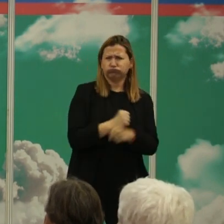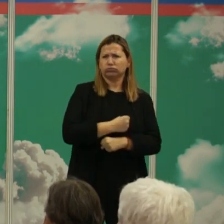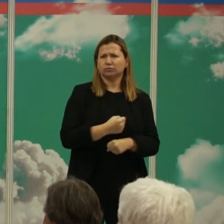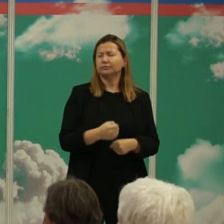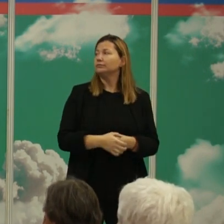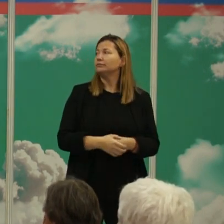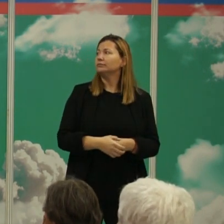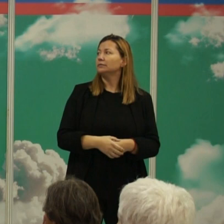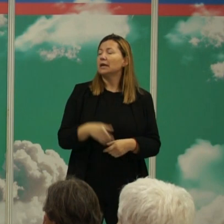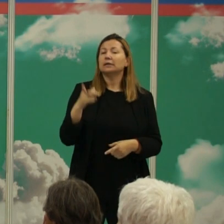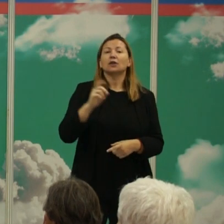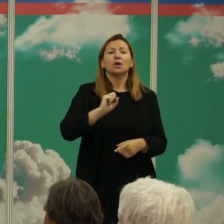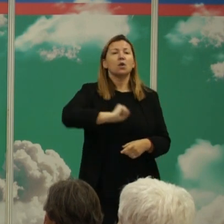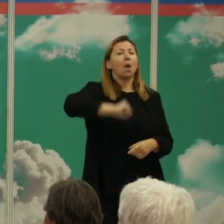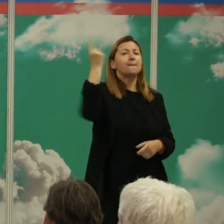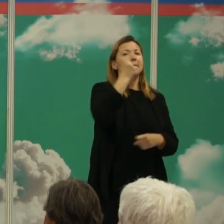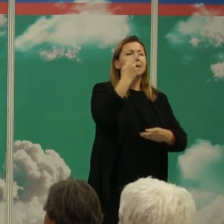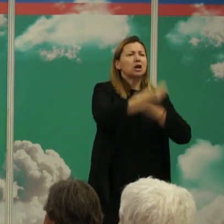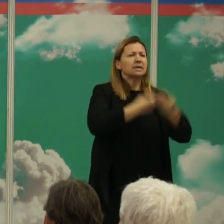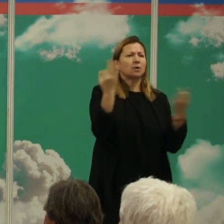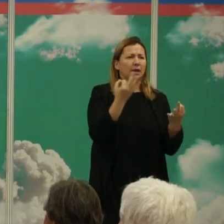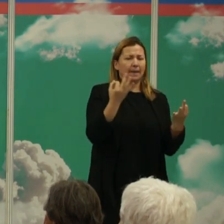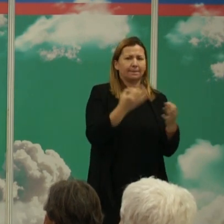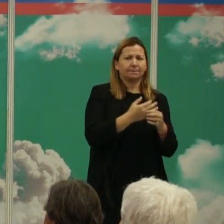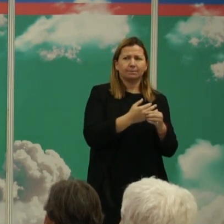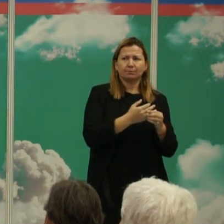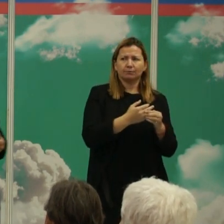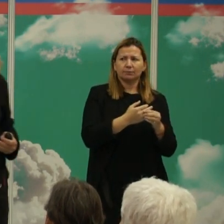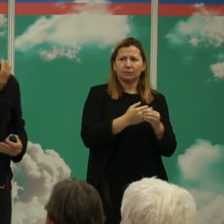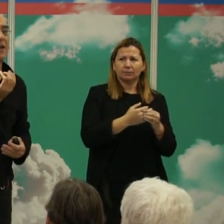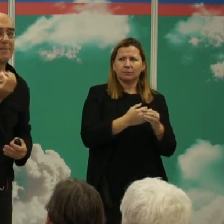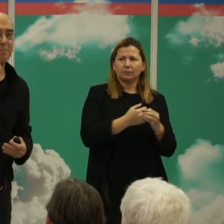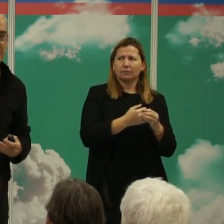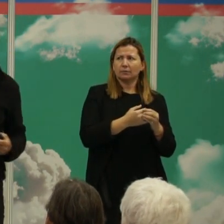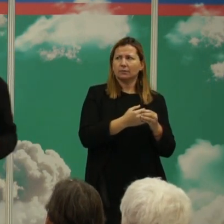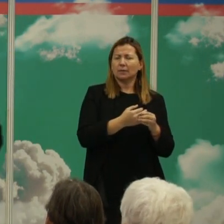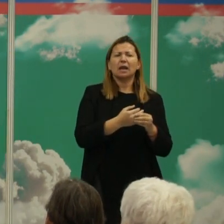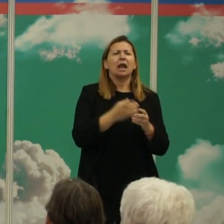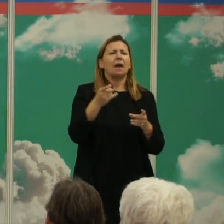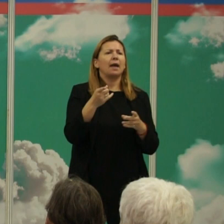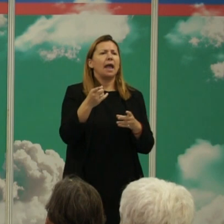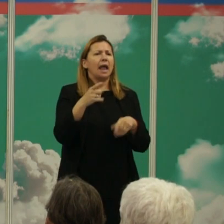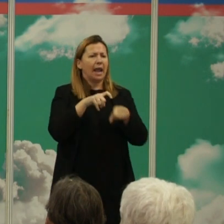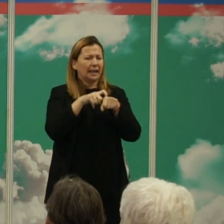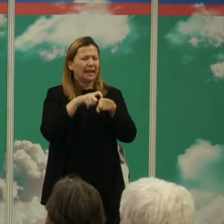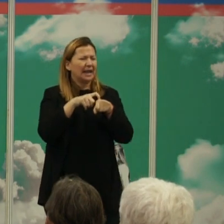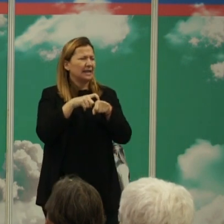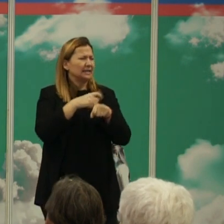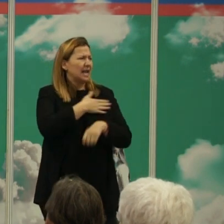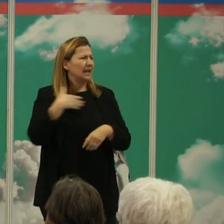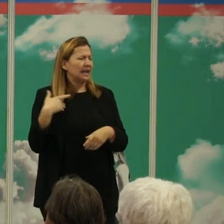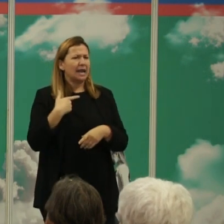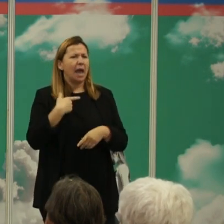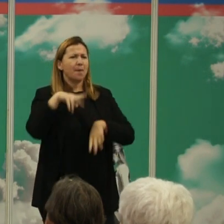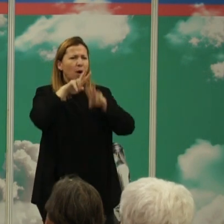información y lo que hicimos primero que es algo importante es definir qué rasgo queríamos medir esto es importante para cualquier